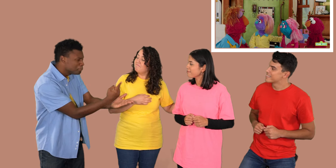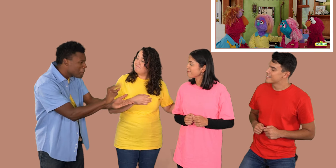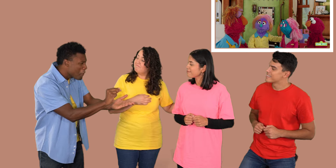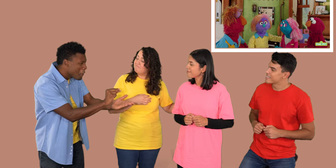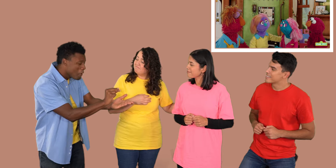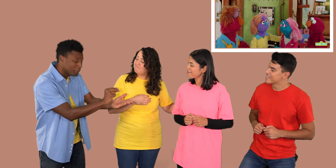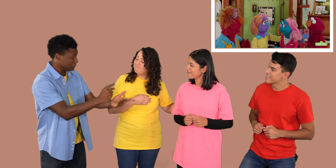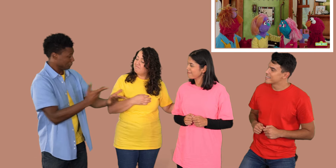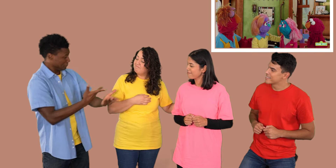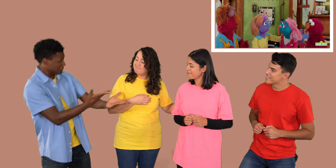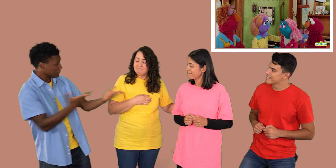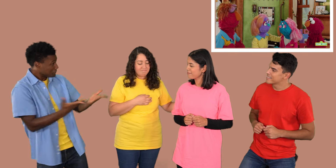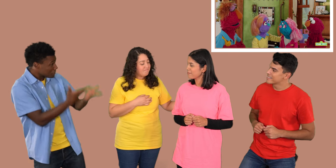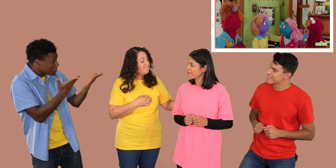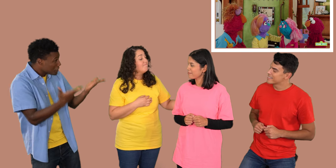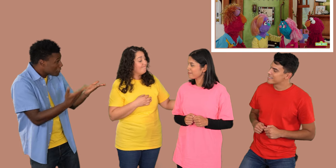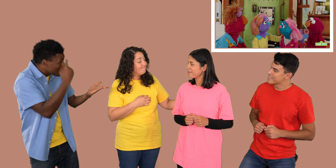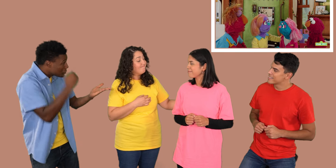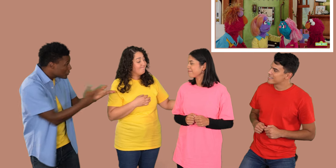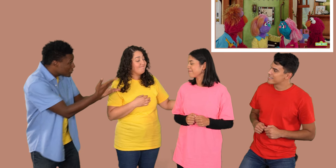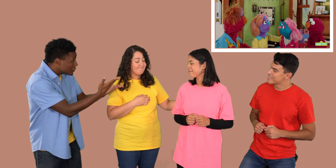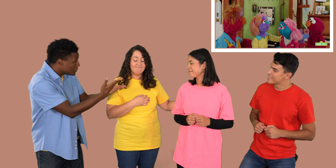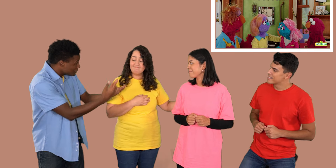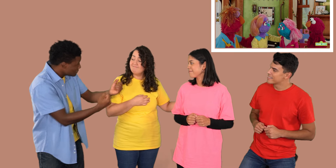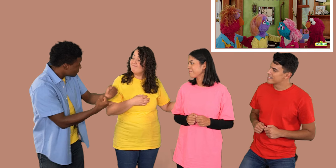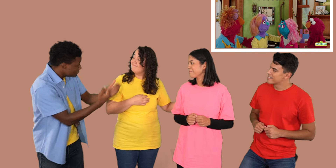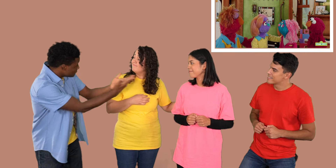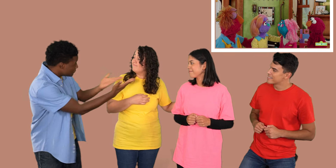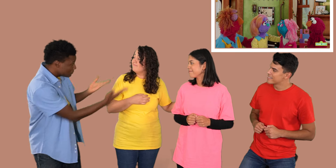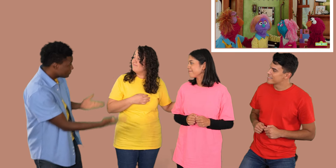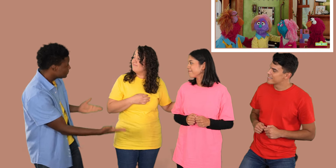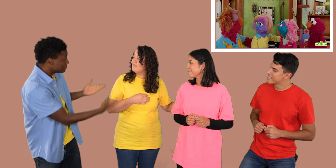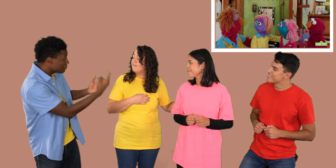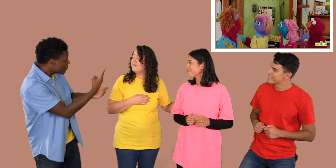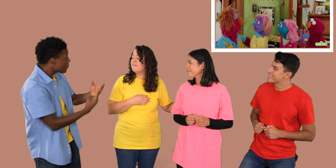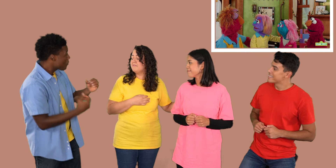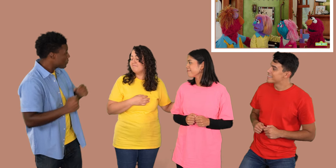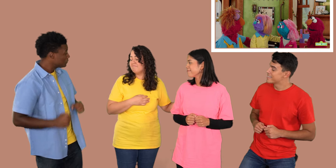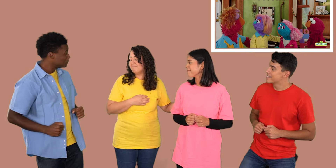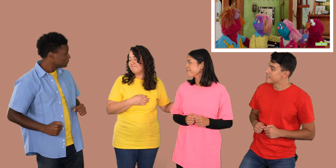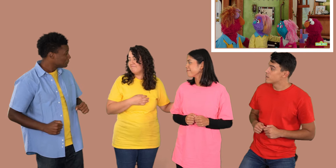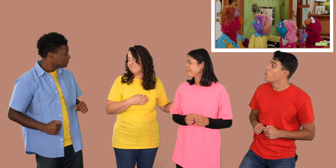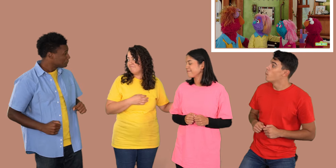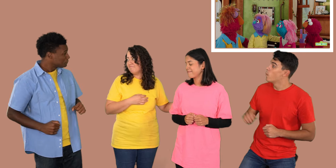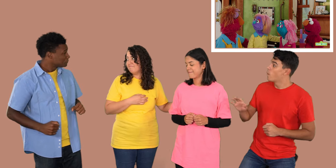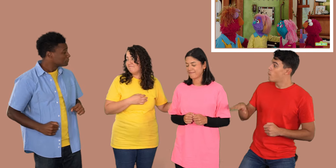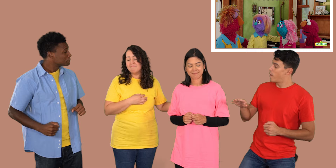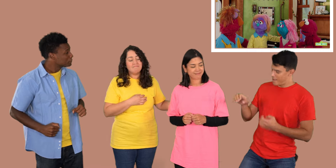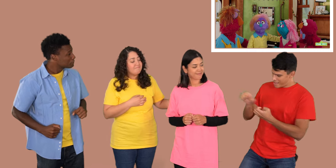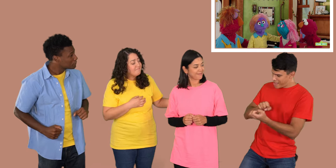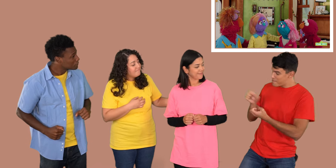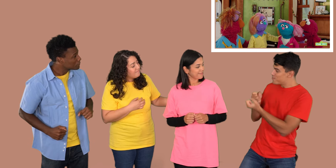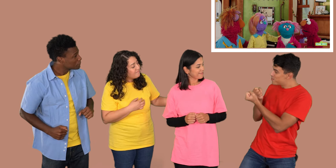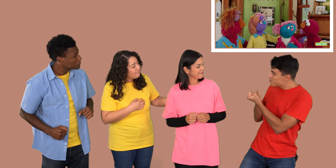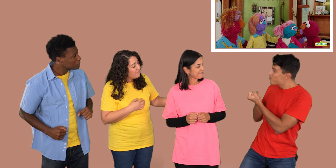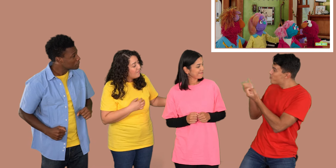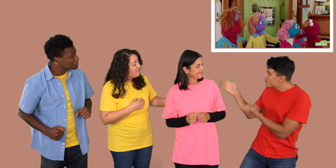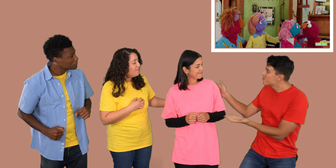y cuentas con nosotros. Es cierto. Y tú también, Jill. Sí. Y todos pueden contar con